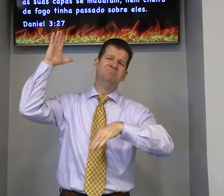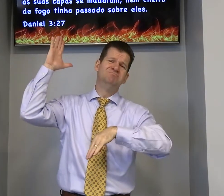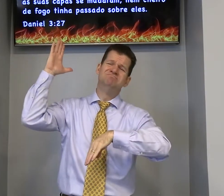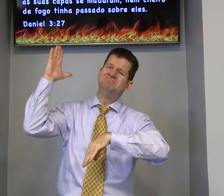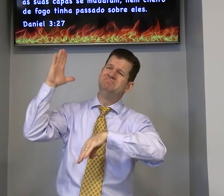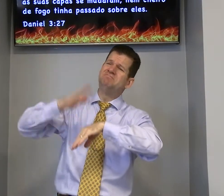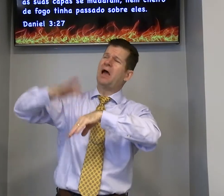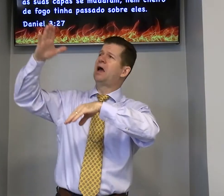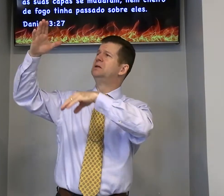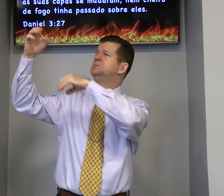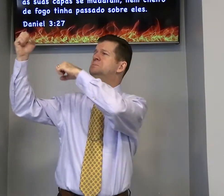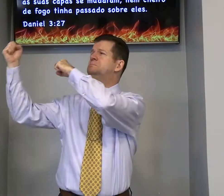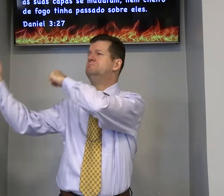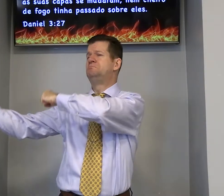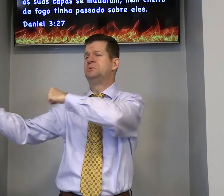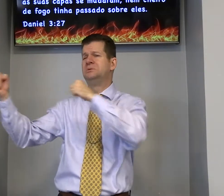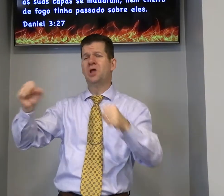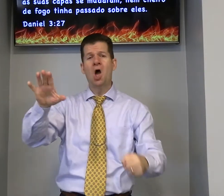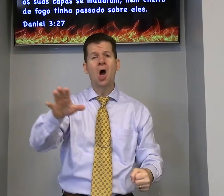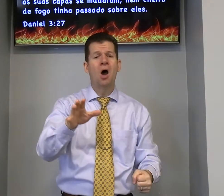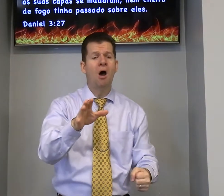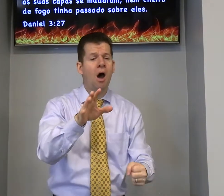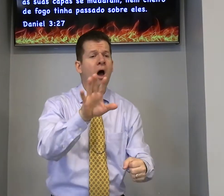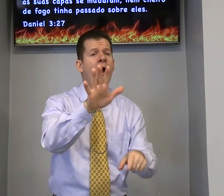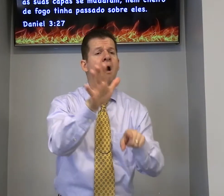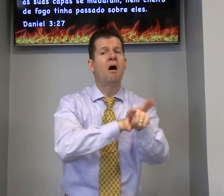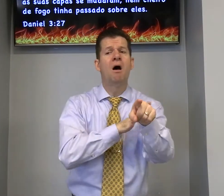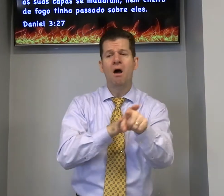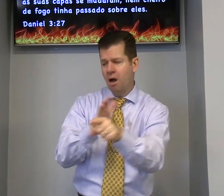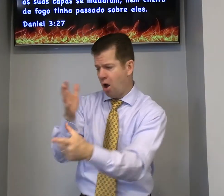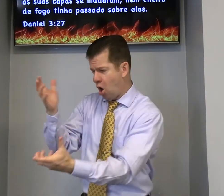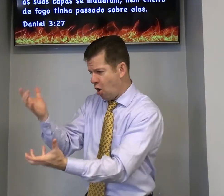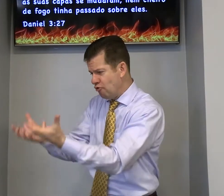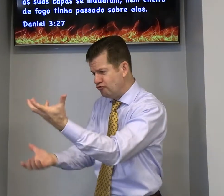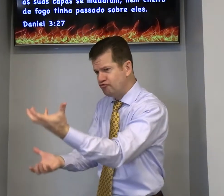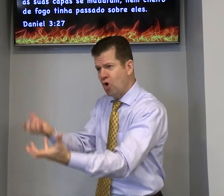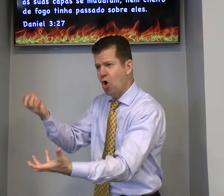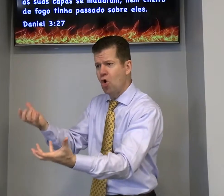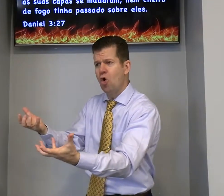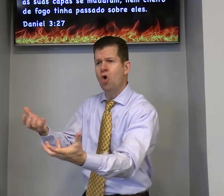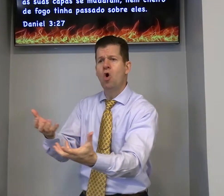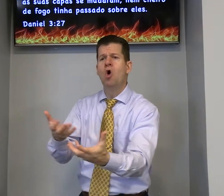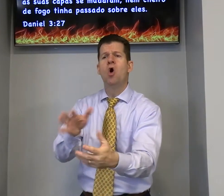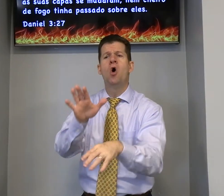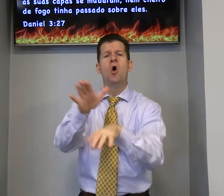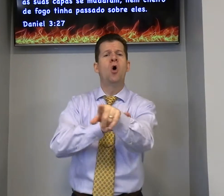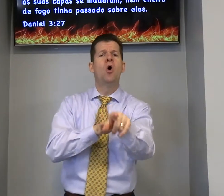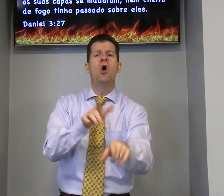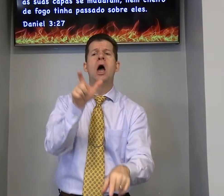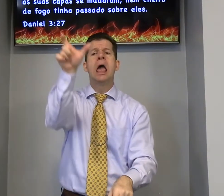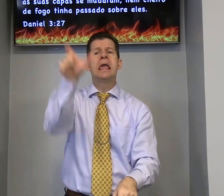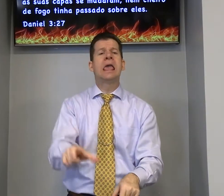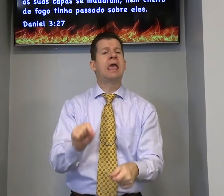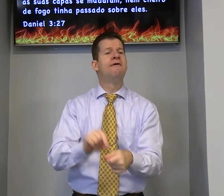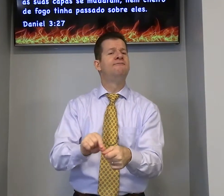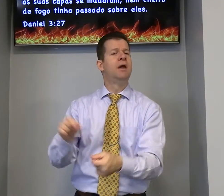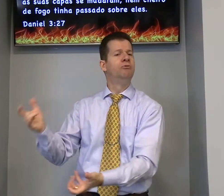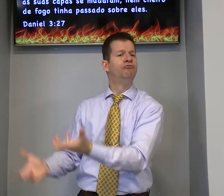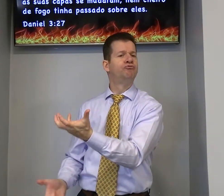Deus Deus é mais poderoso pergunta o fogo quem